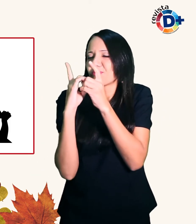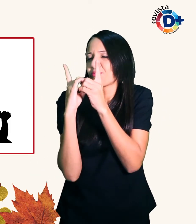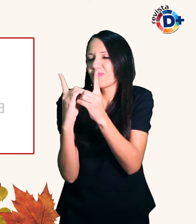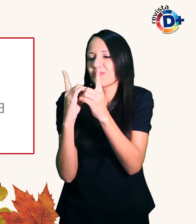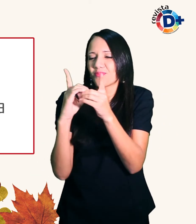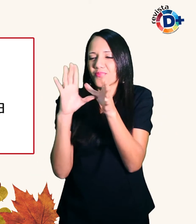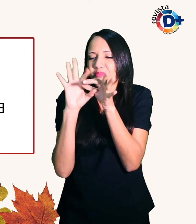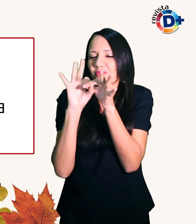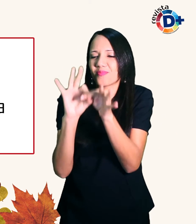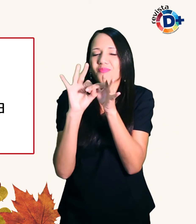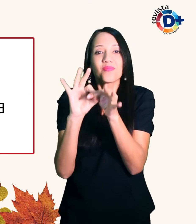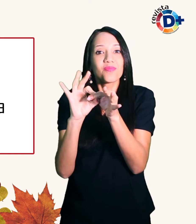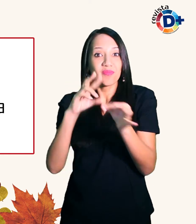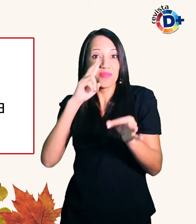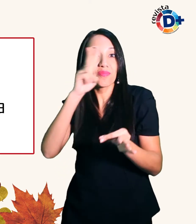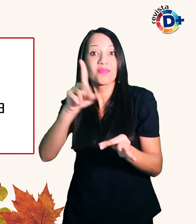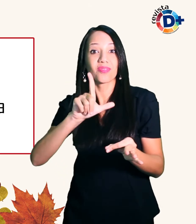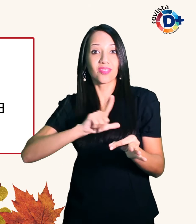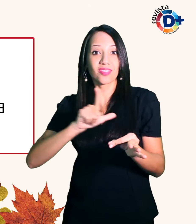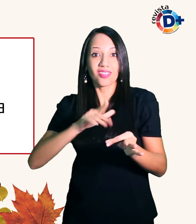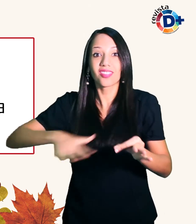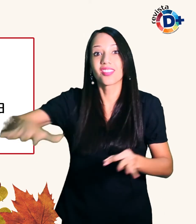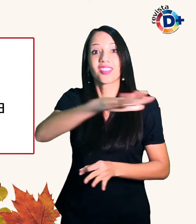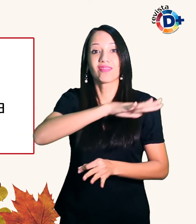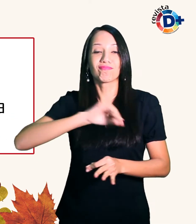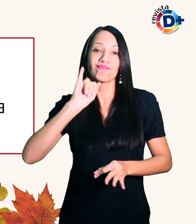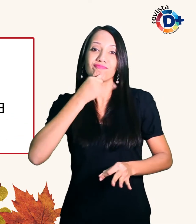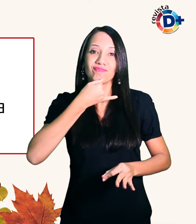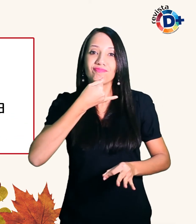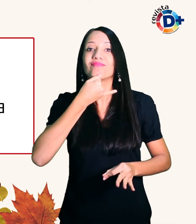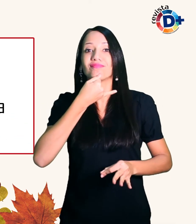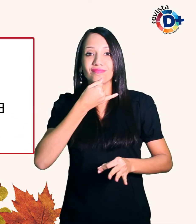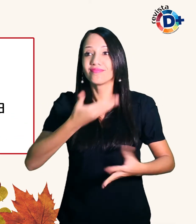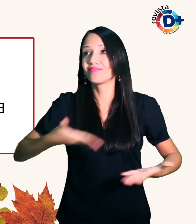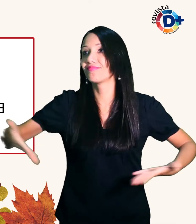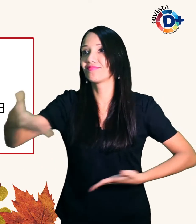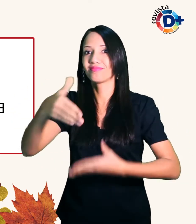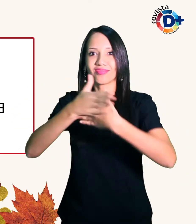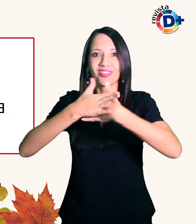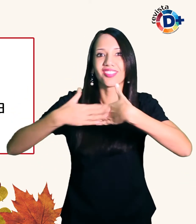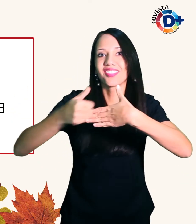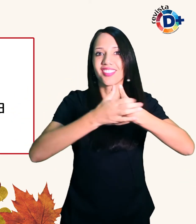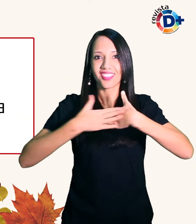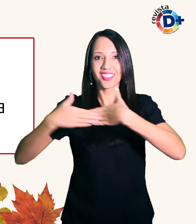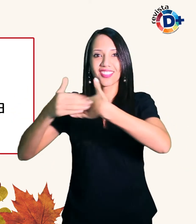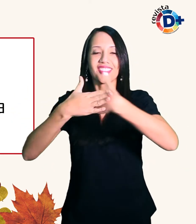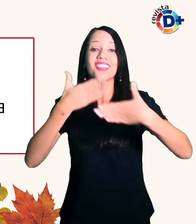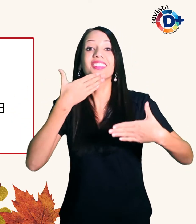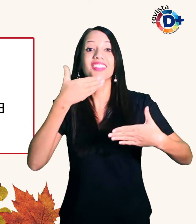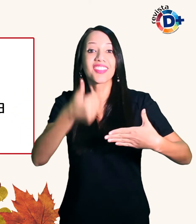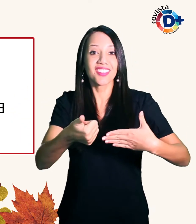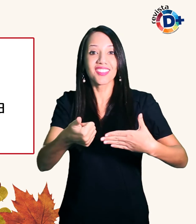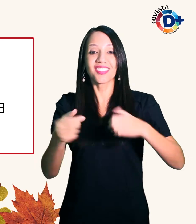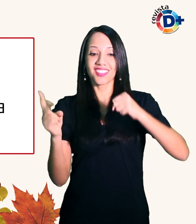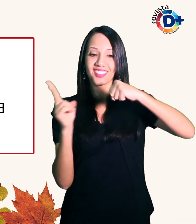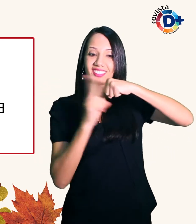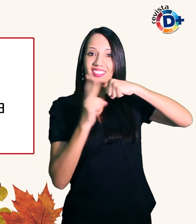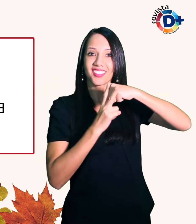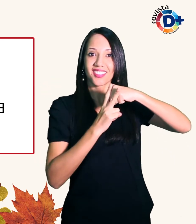atriche tônica no terreno da afetividade onde a melhor atribuição do verbo conectar-se